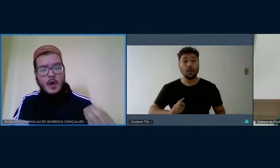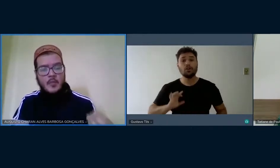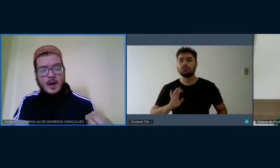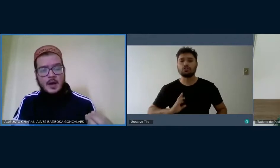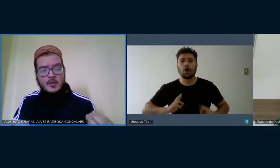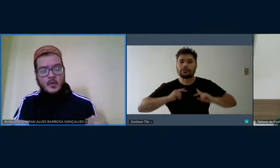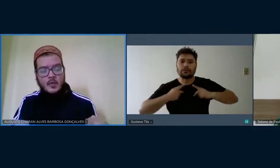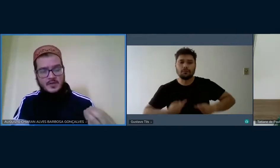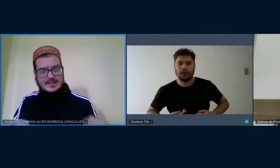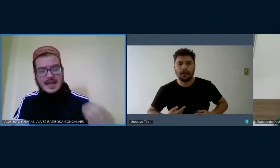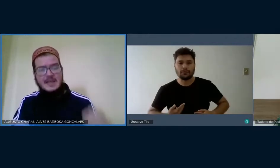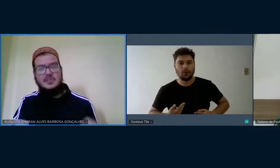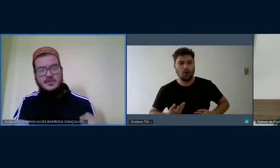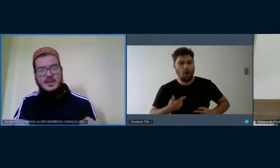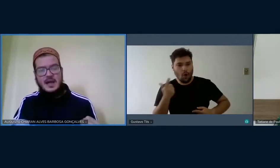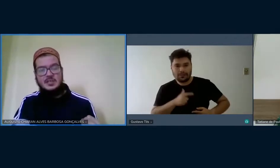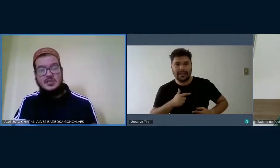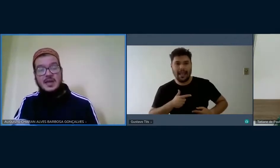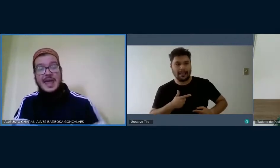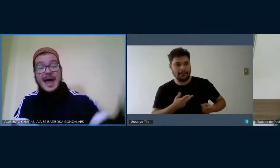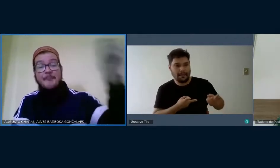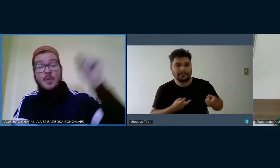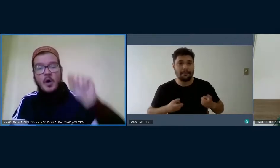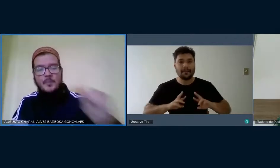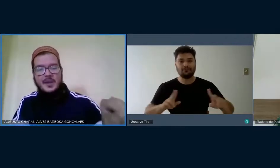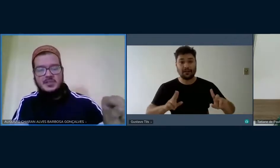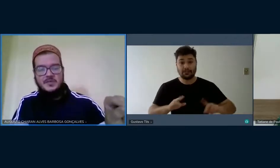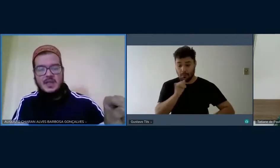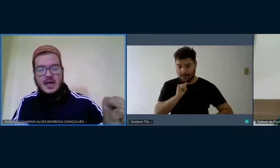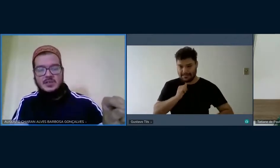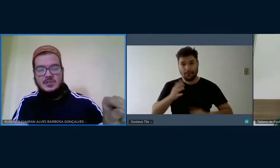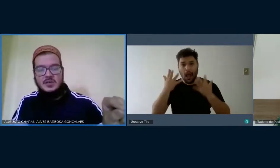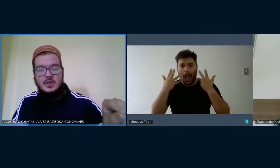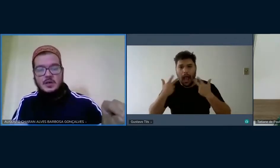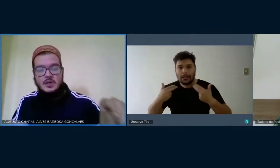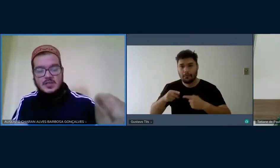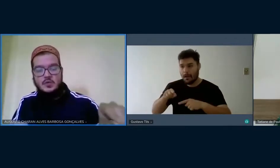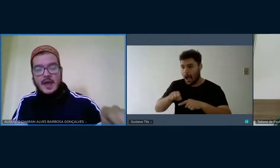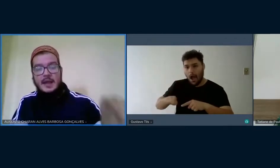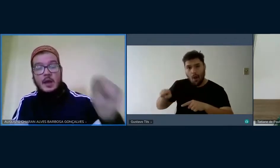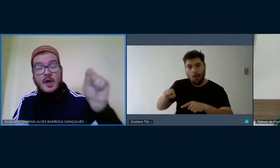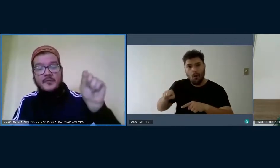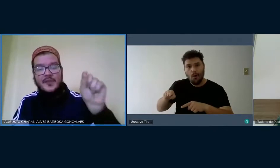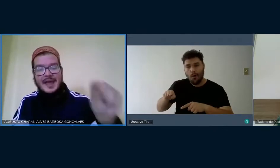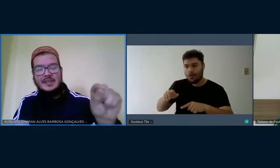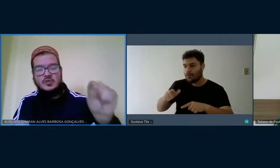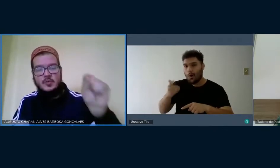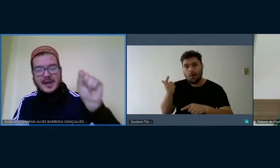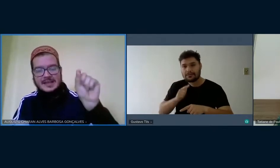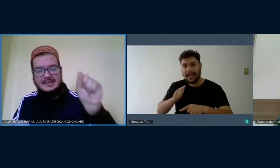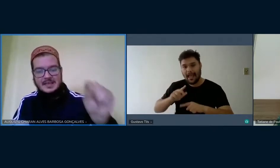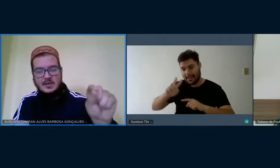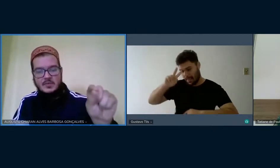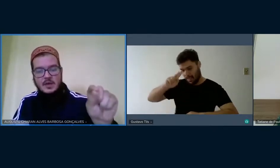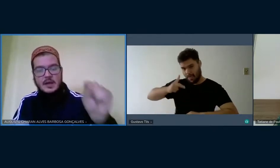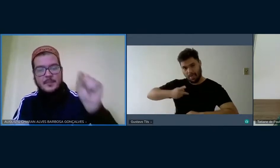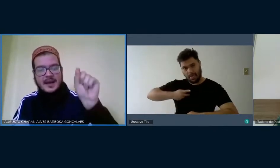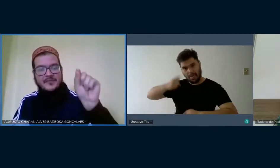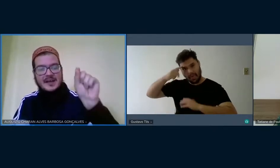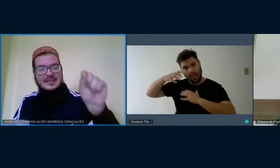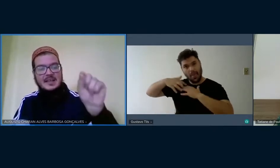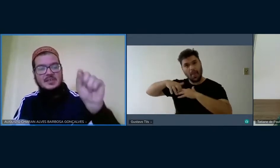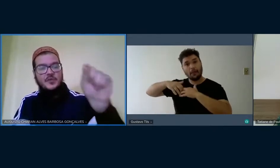animal não humano, quando está em atividade, é a própria atividade. Isto é, não reflete sobre a ação